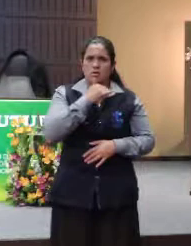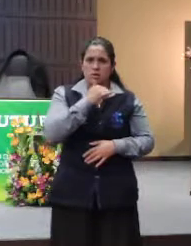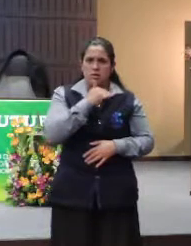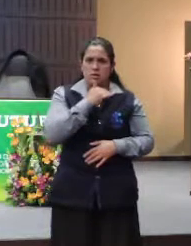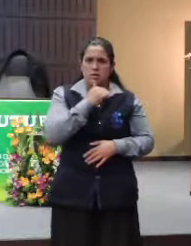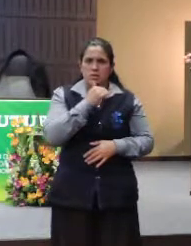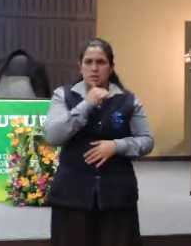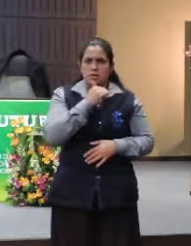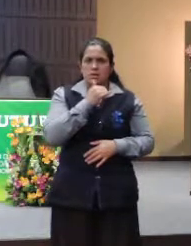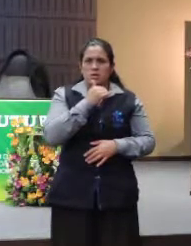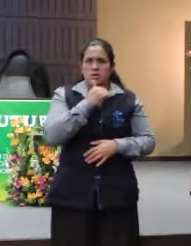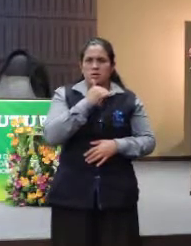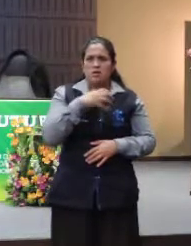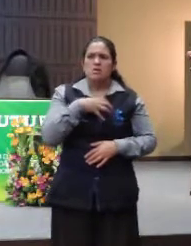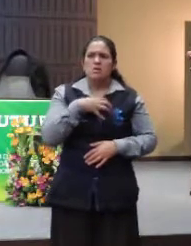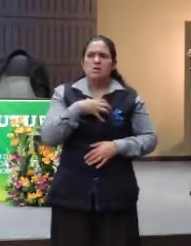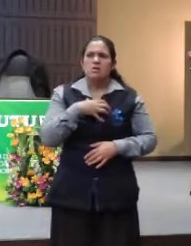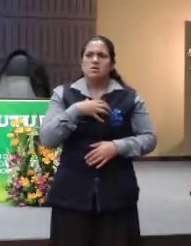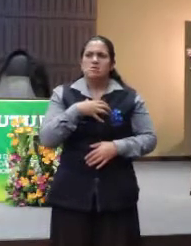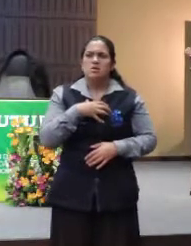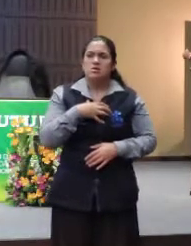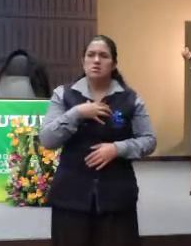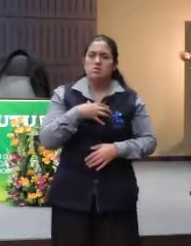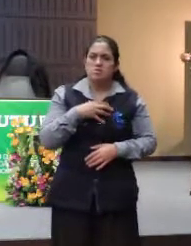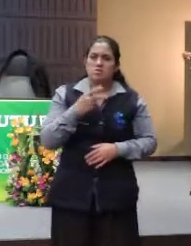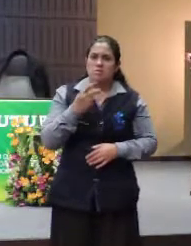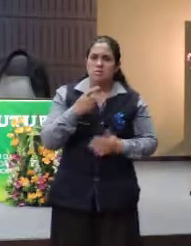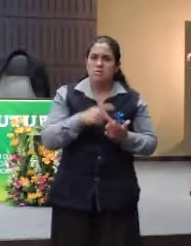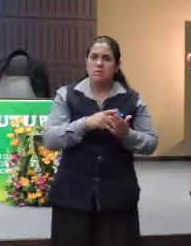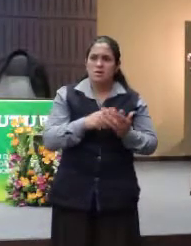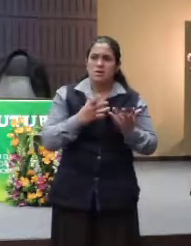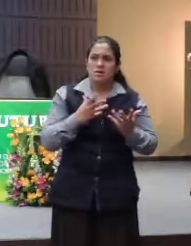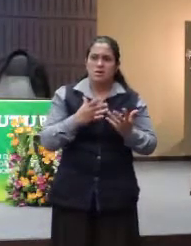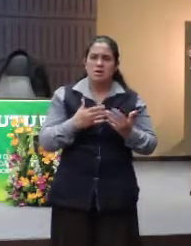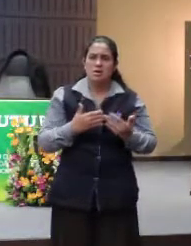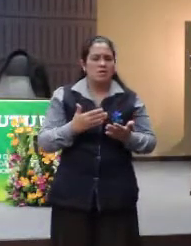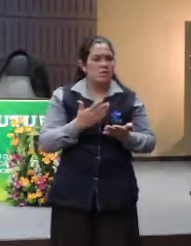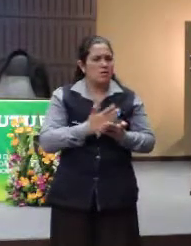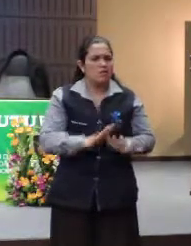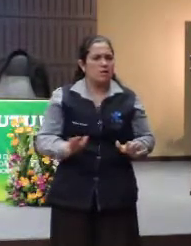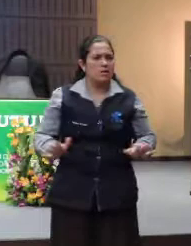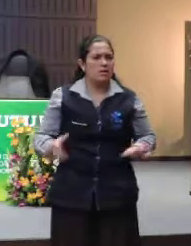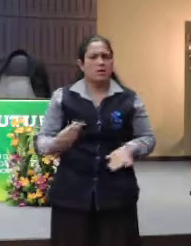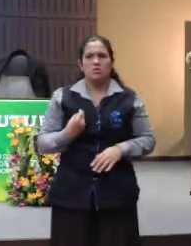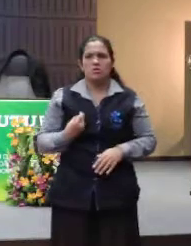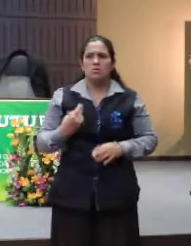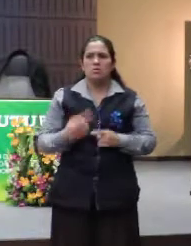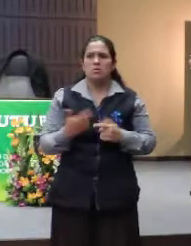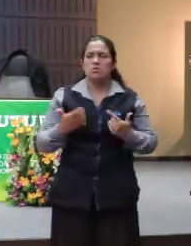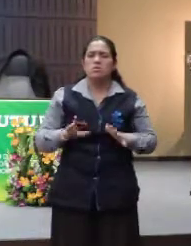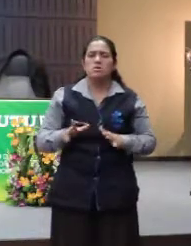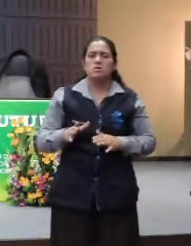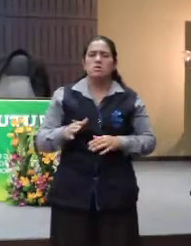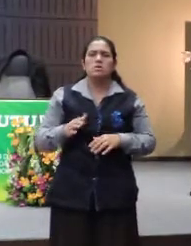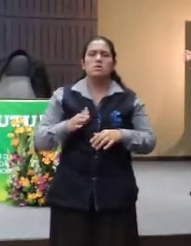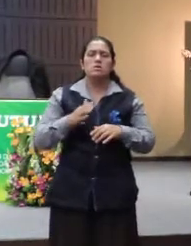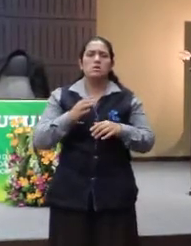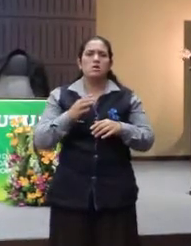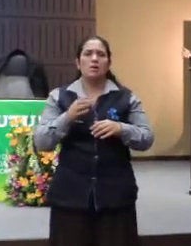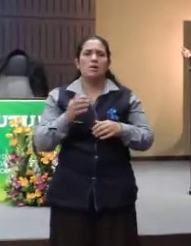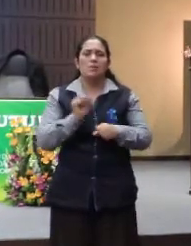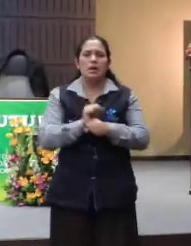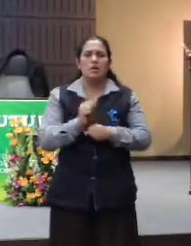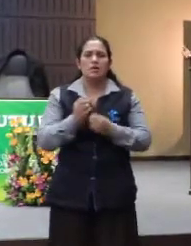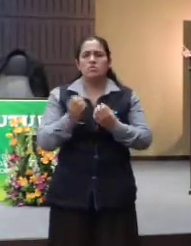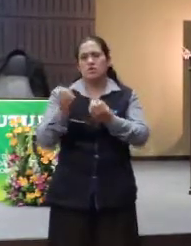depressivo, triste, ao ponto de querer tirar a própria vida. Porque ele não conseguia mais viajar. E se nós